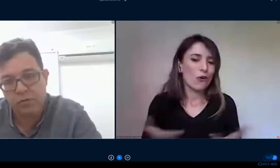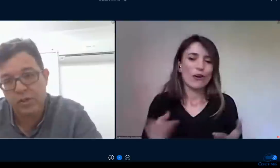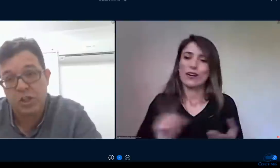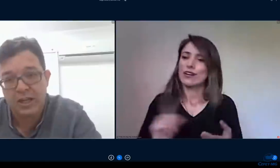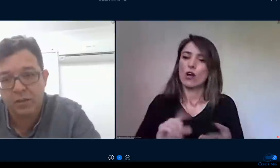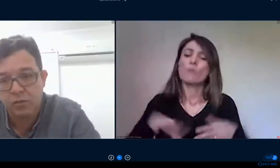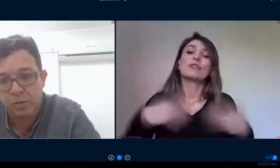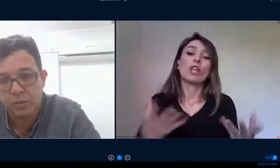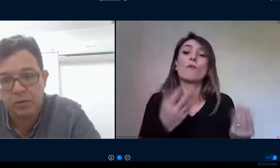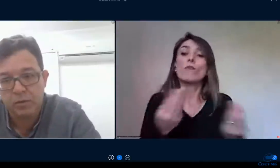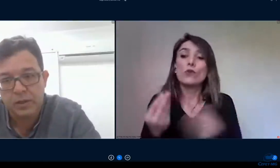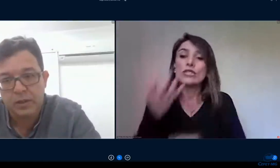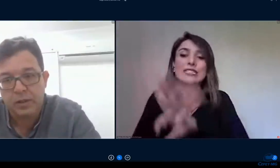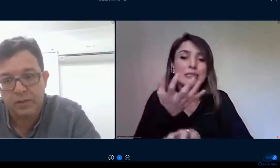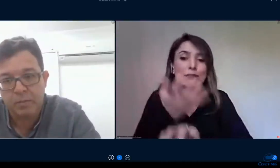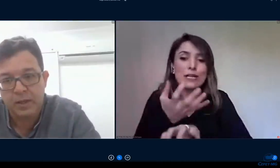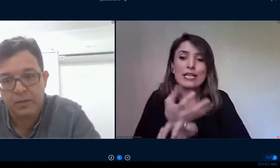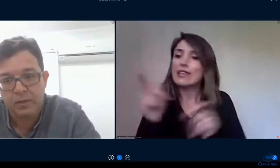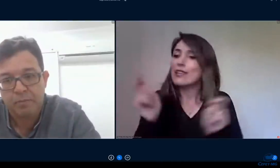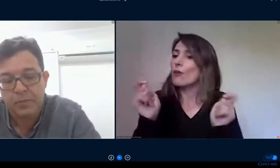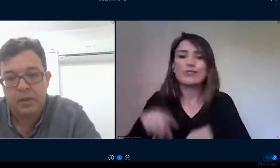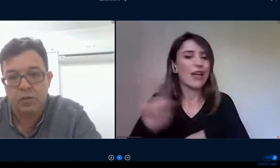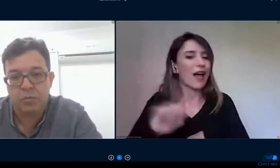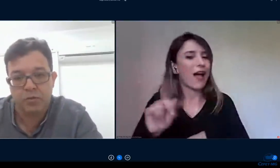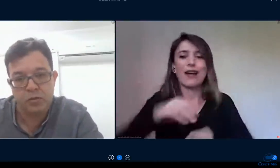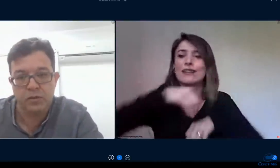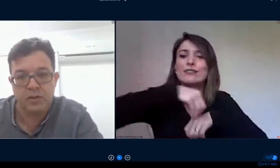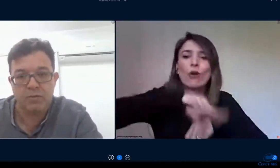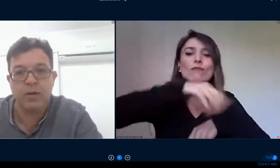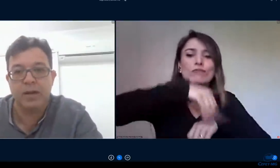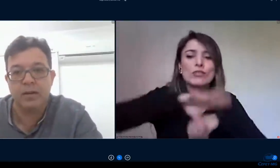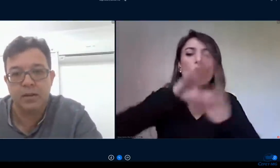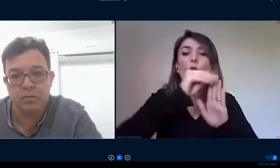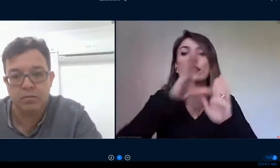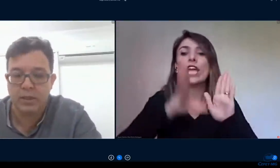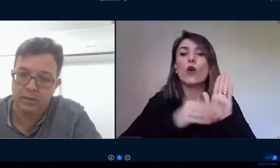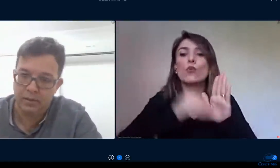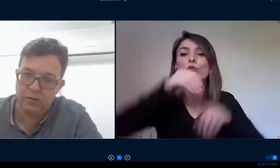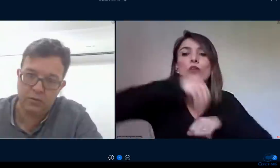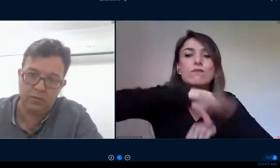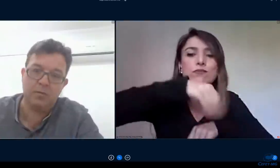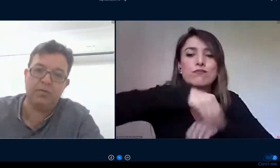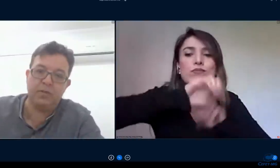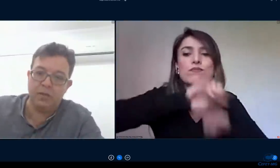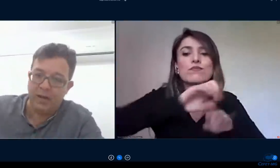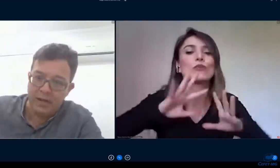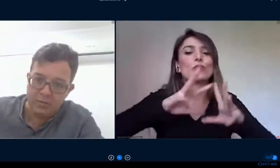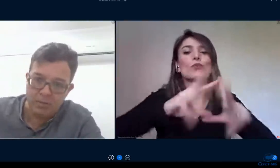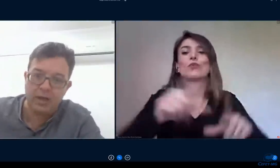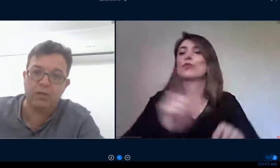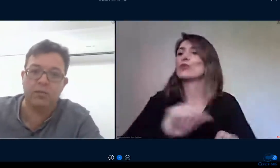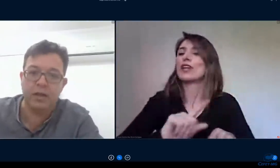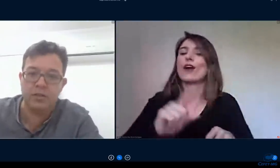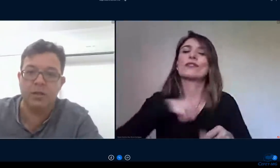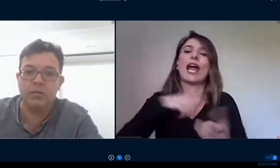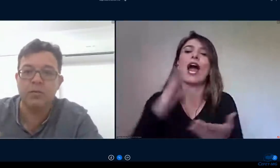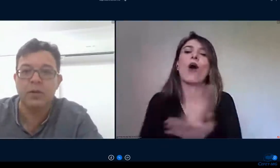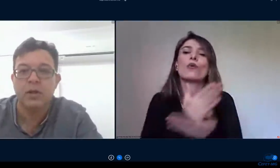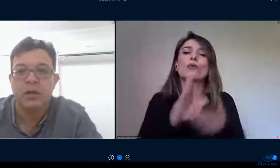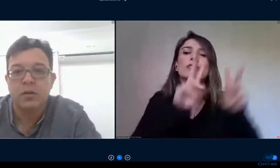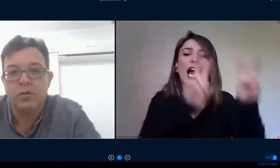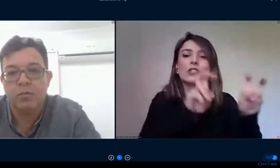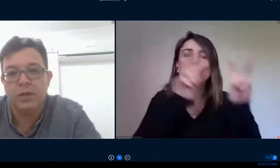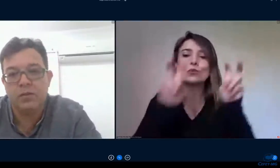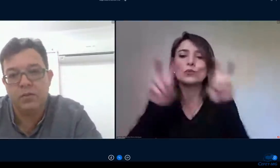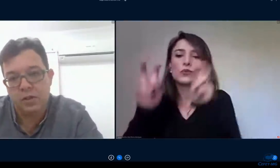disciplinas não foram fechadas no primeiro semestre e os professores estavam aguardando isso numa visão lá de março lá de